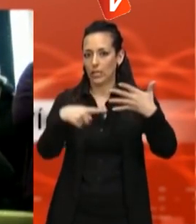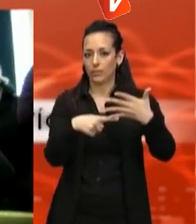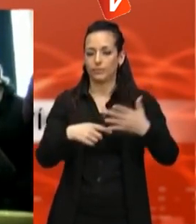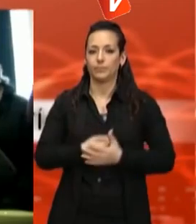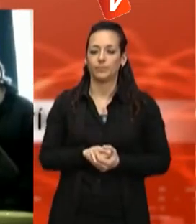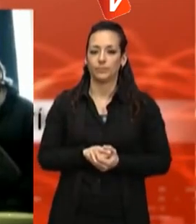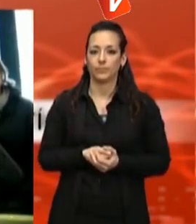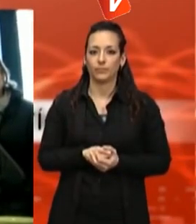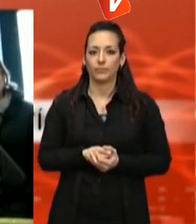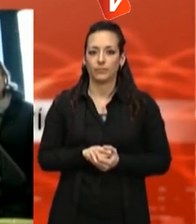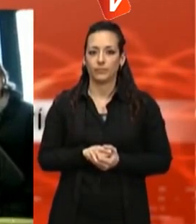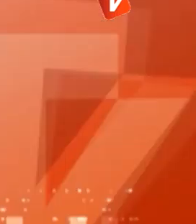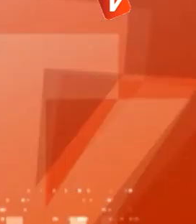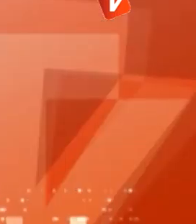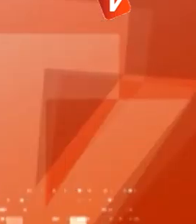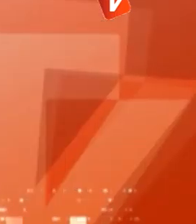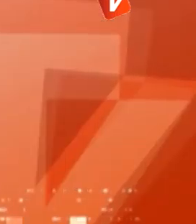Bon profit a tothom.